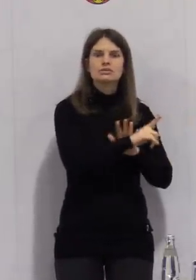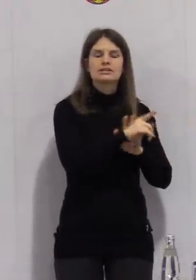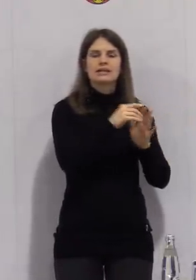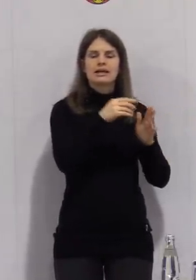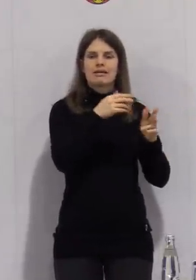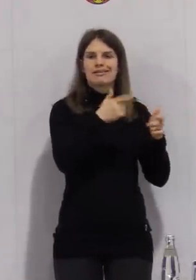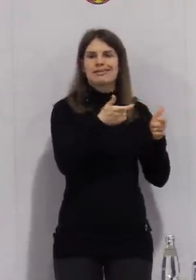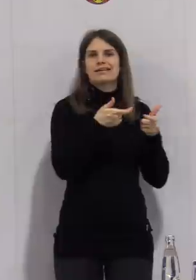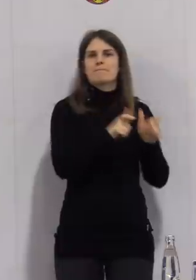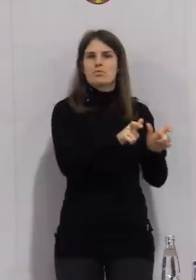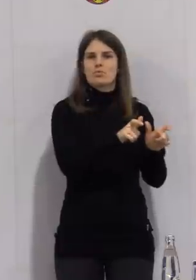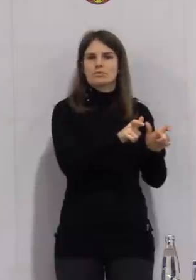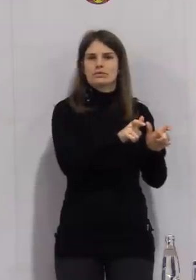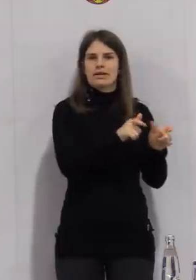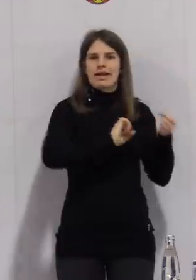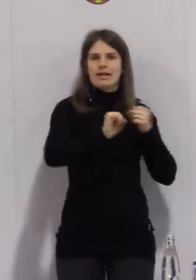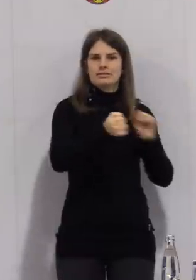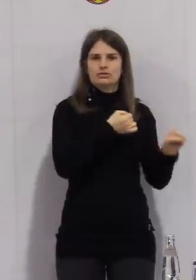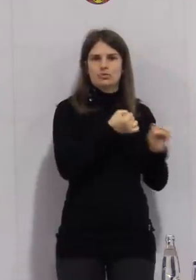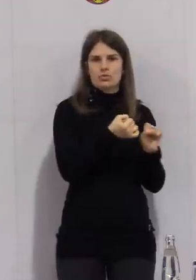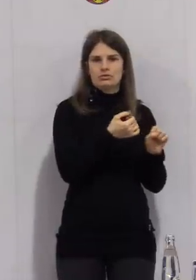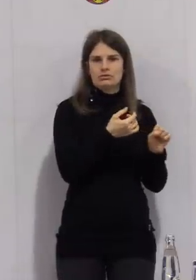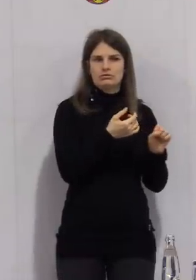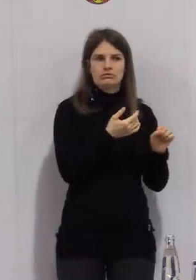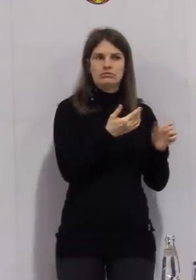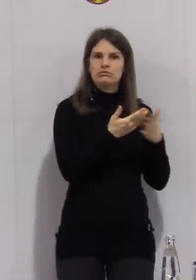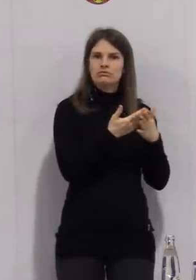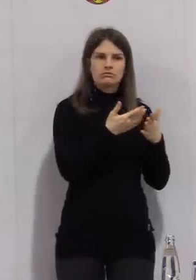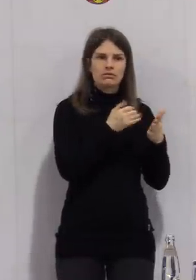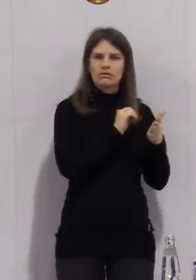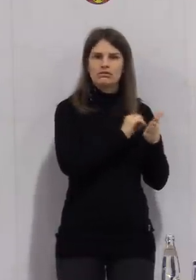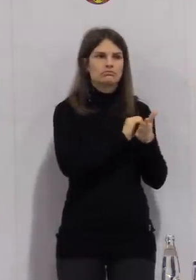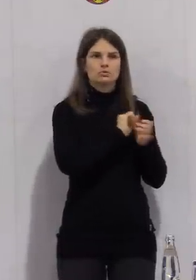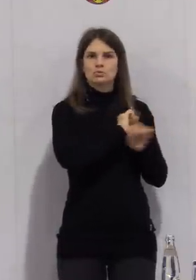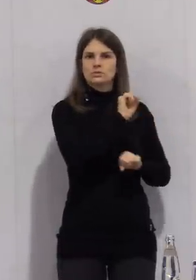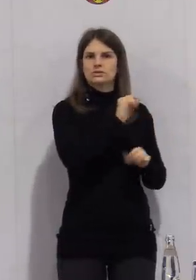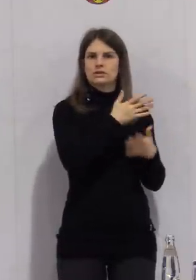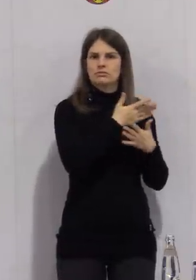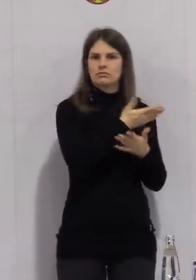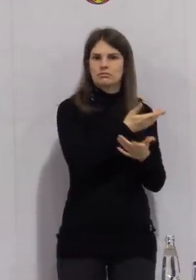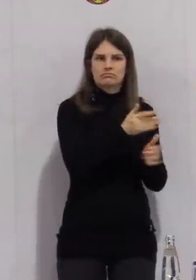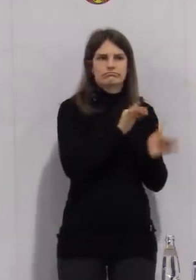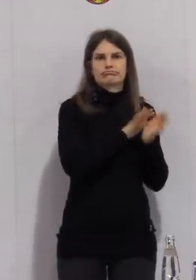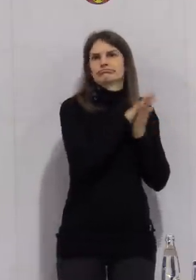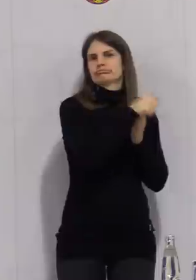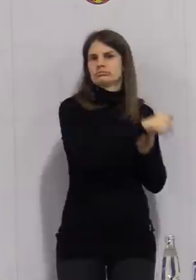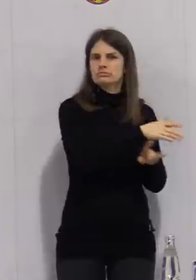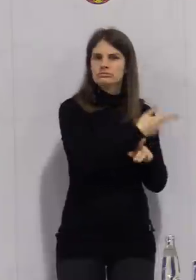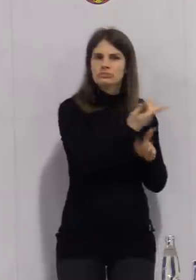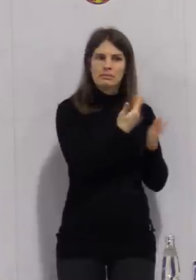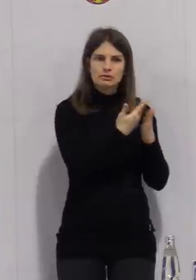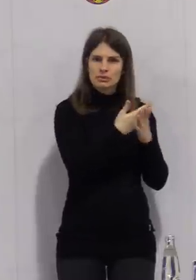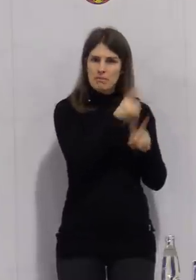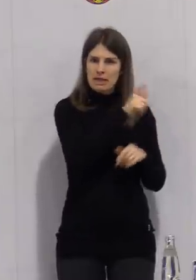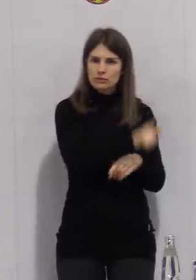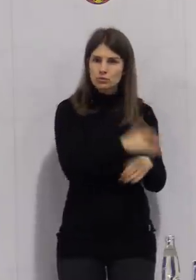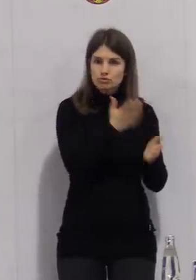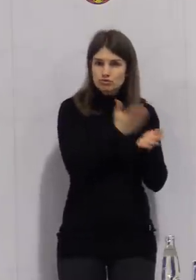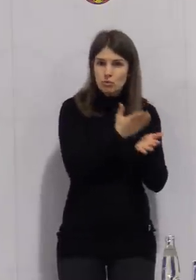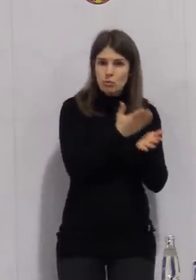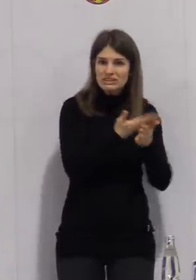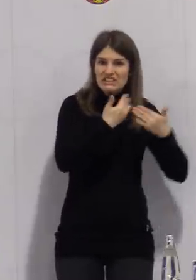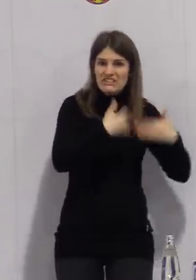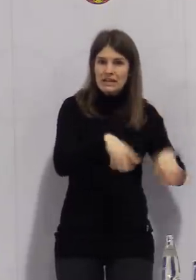heißt, dass dann auch Menschen, die entweder schon infiziert waren und vermeintlich eine Immunität aufgebaut haben